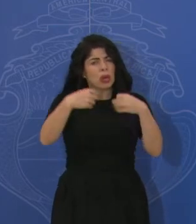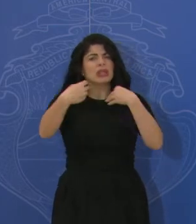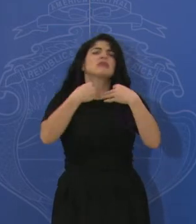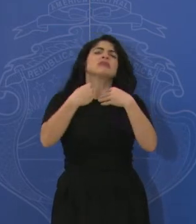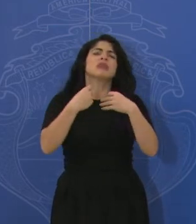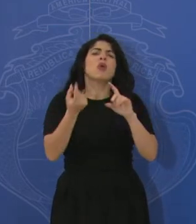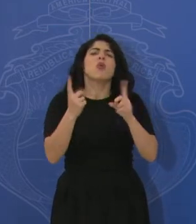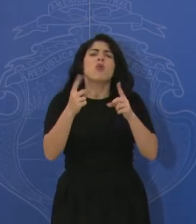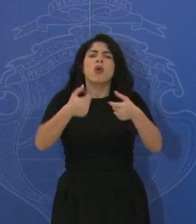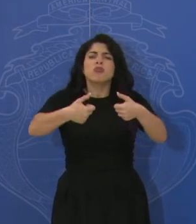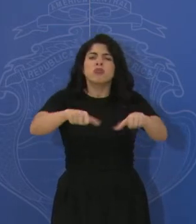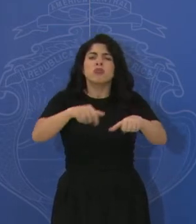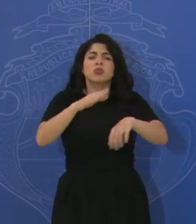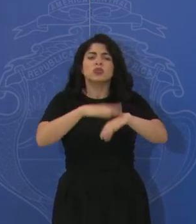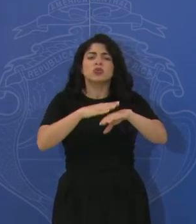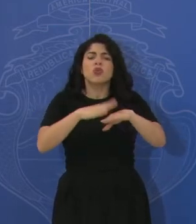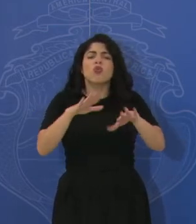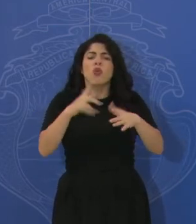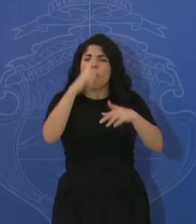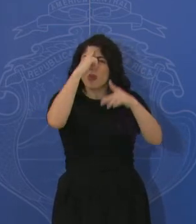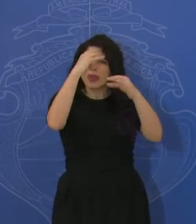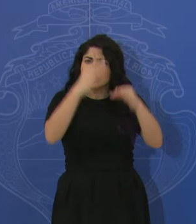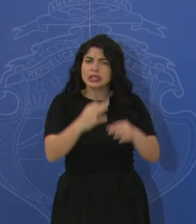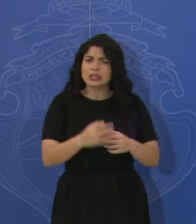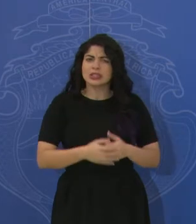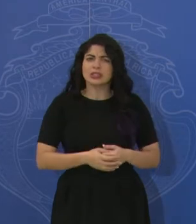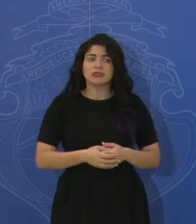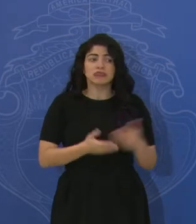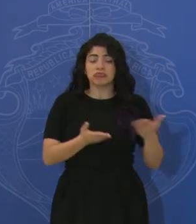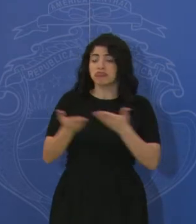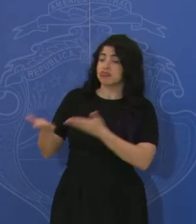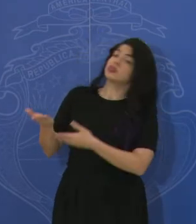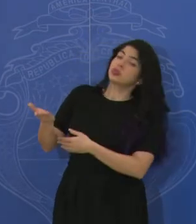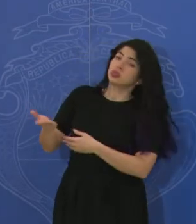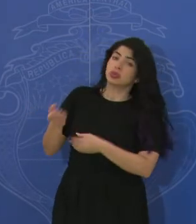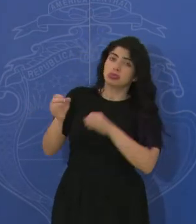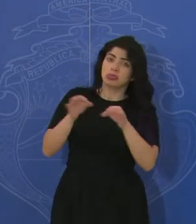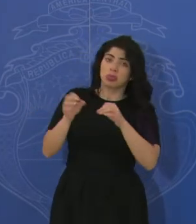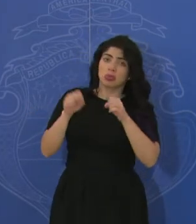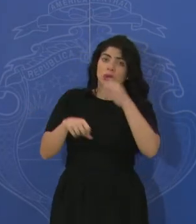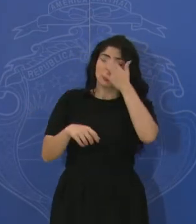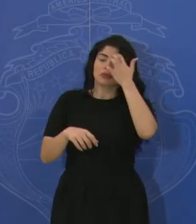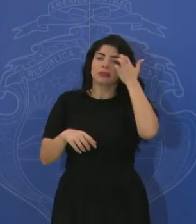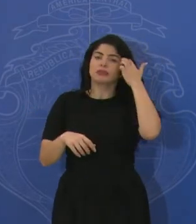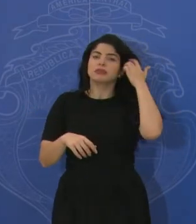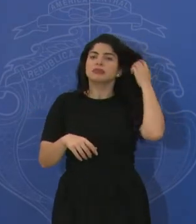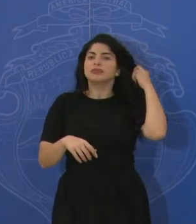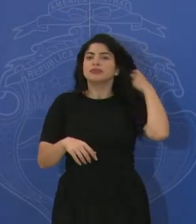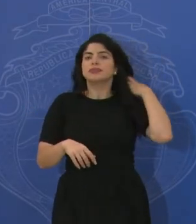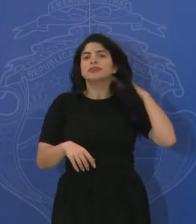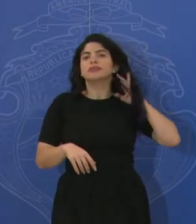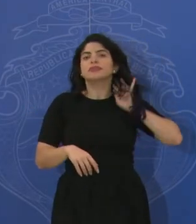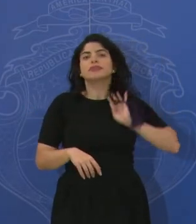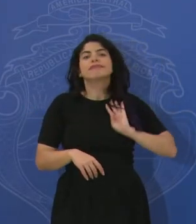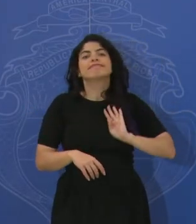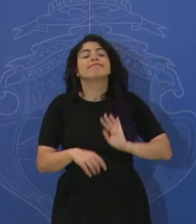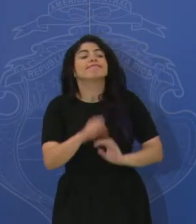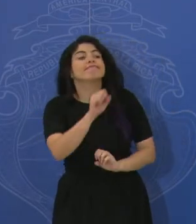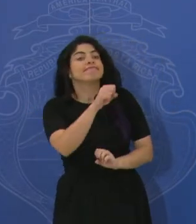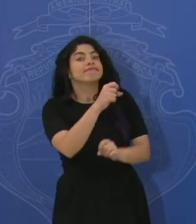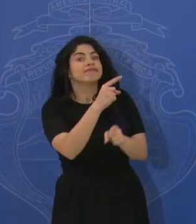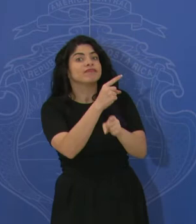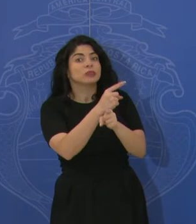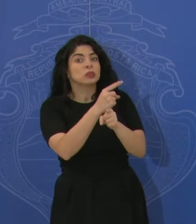quedaron en ese tema de la toma de decisiones específicamente. Y el cacique, dale vos y yo complemento. Bueno, efectivamente